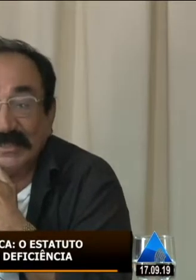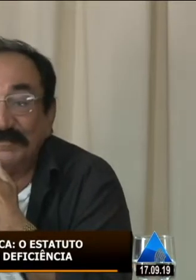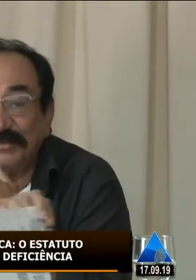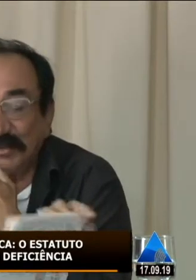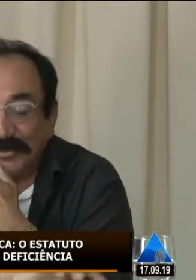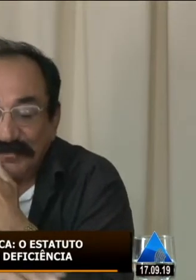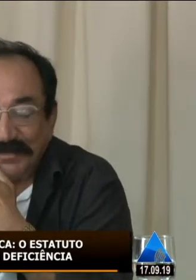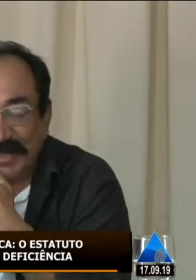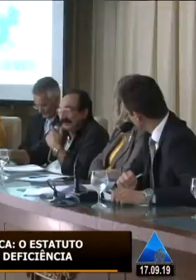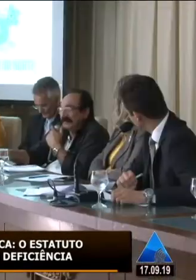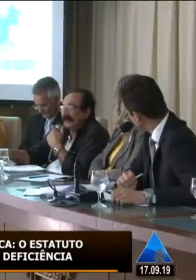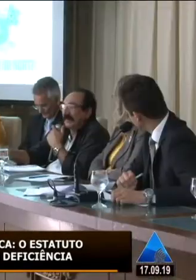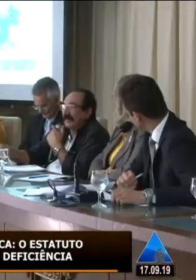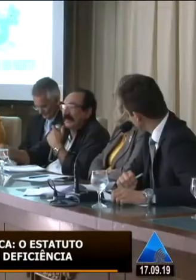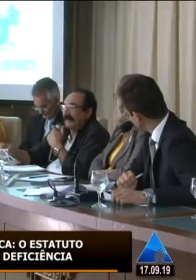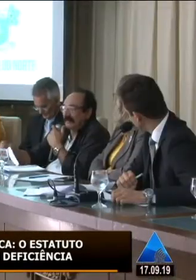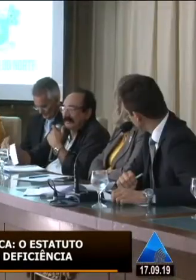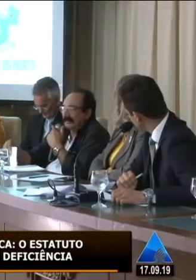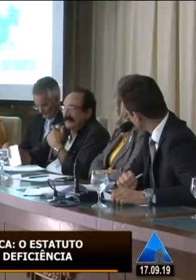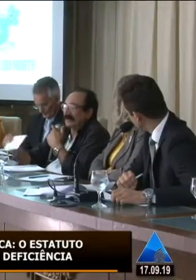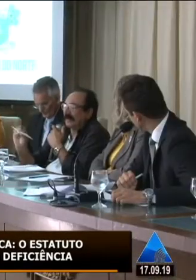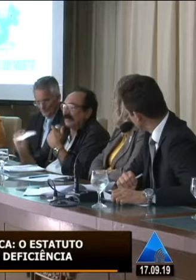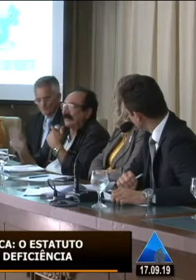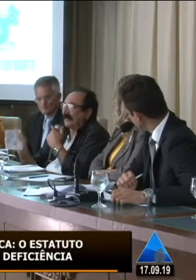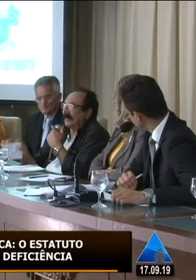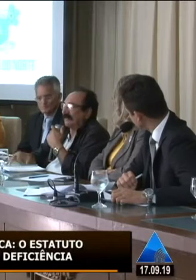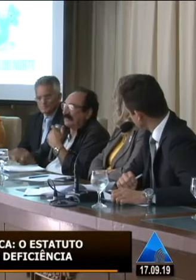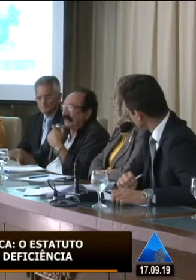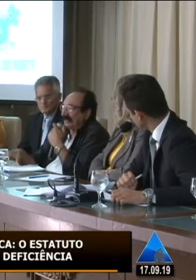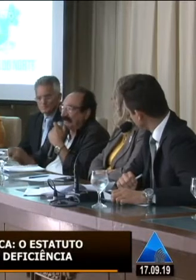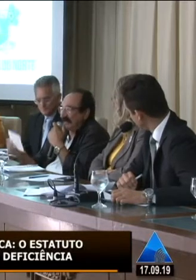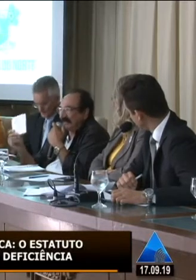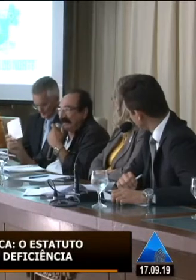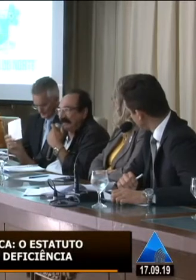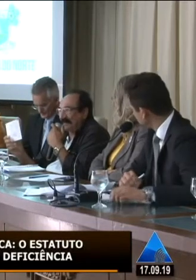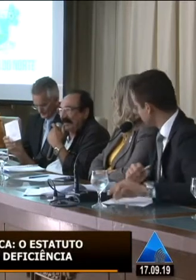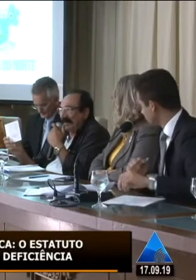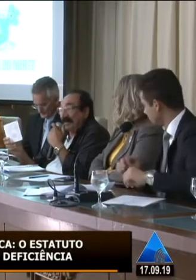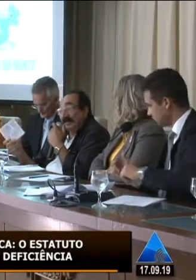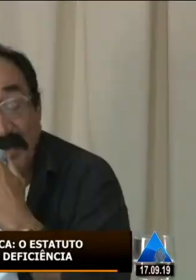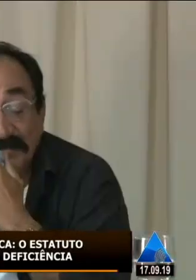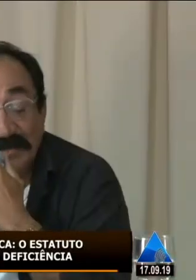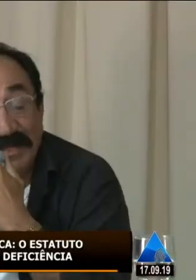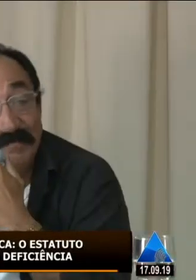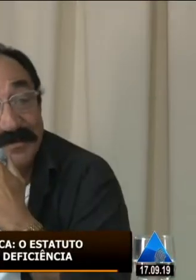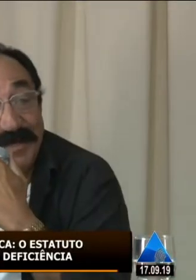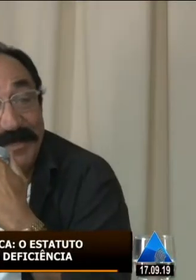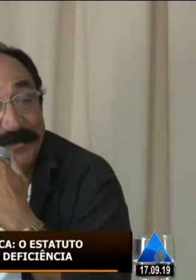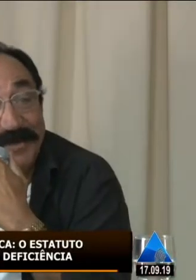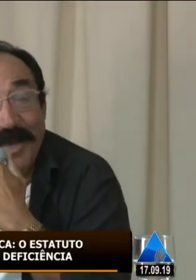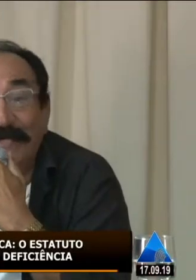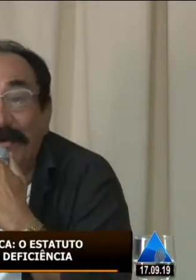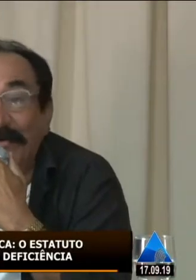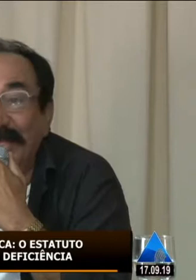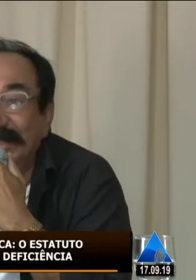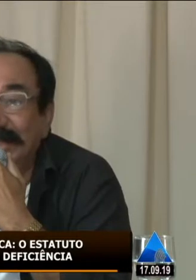simbolizando as pessoas com deficiência, que é esse símbolo aqui, o símbolo da pessoa com deficiência. Infelizmente, a Lei Brasileira de